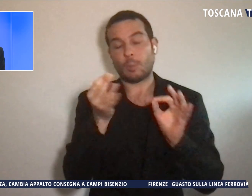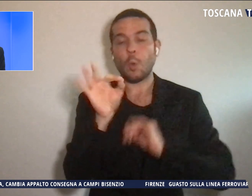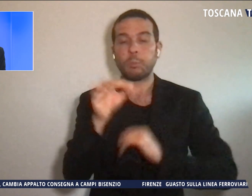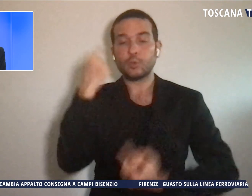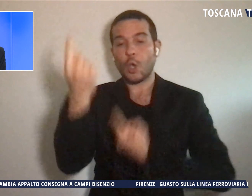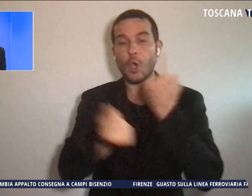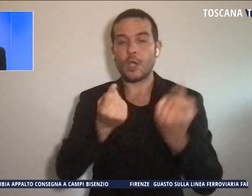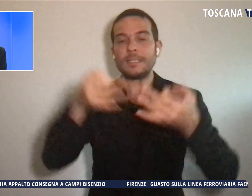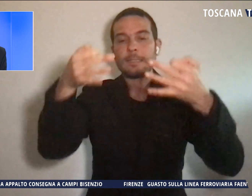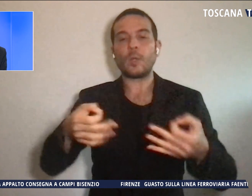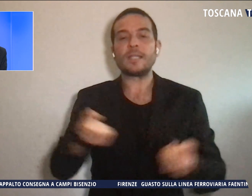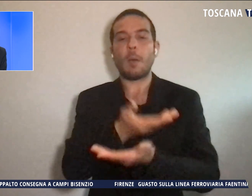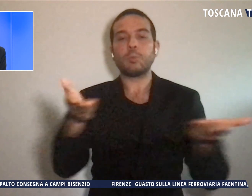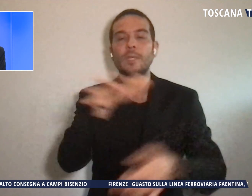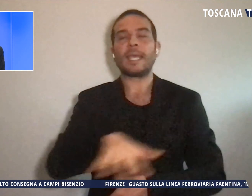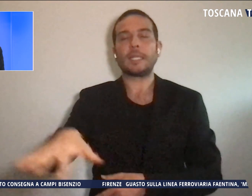territorio.